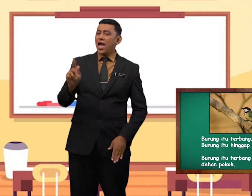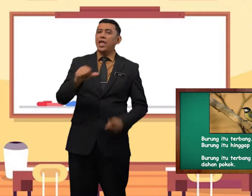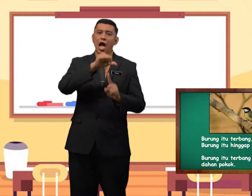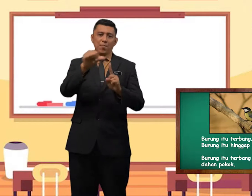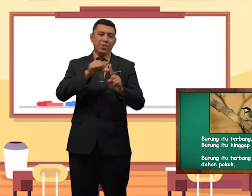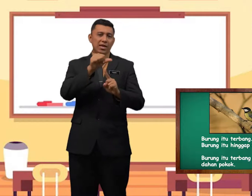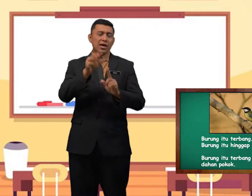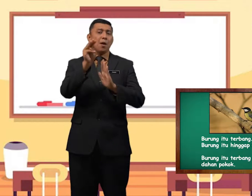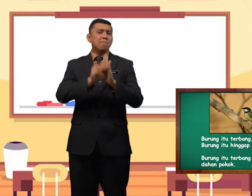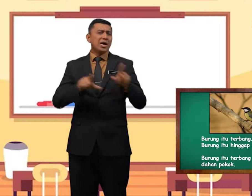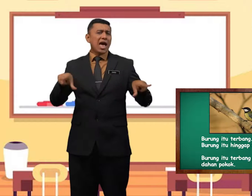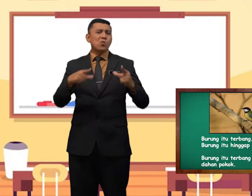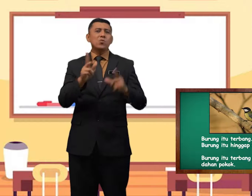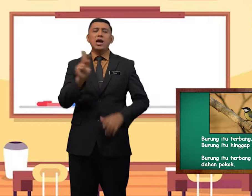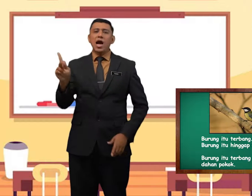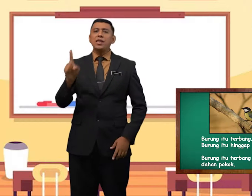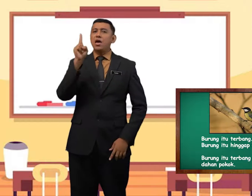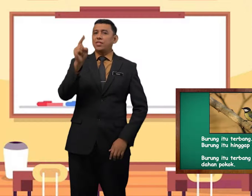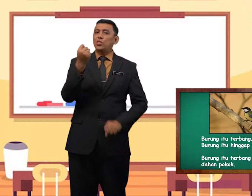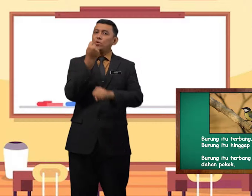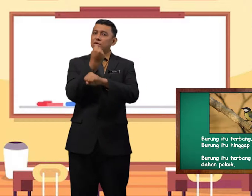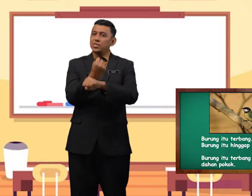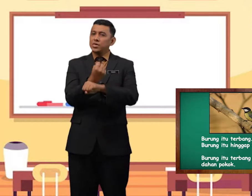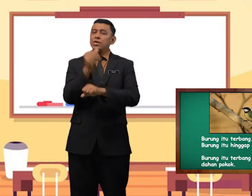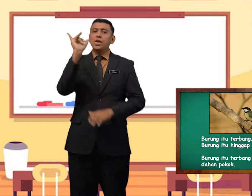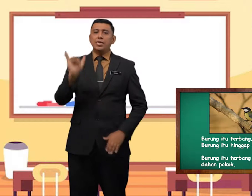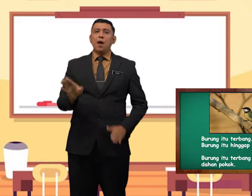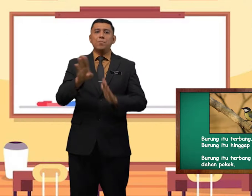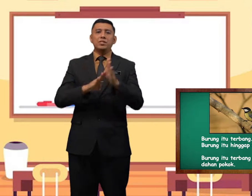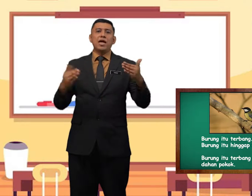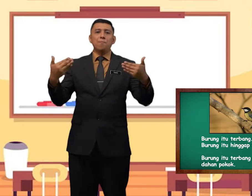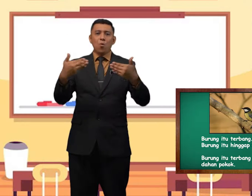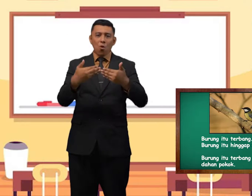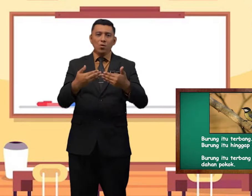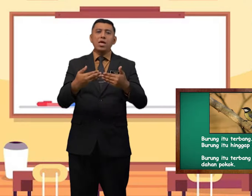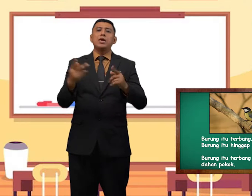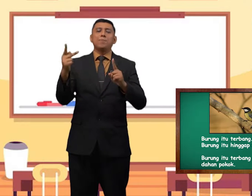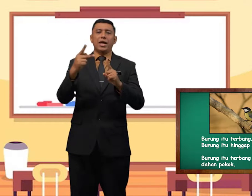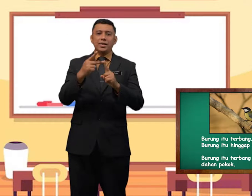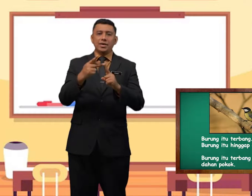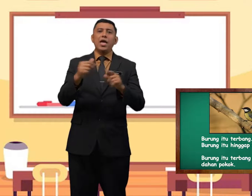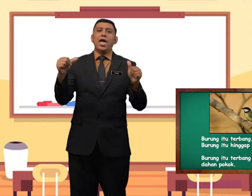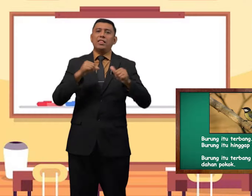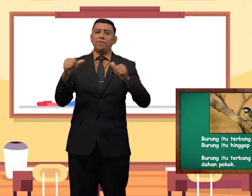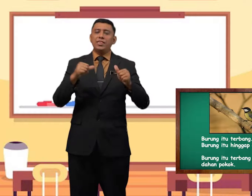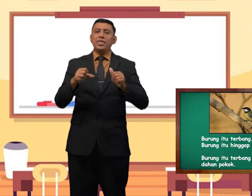apabila melakukan satu kerja yang bersambung kepada aktiviti